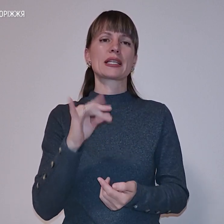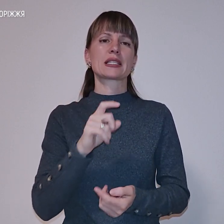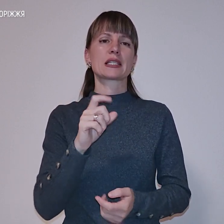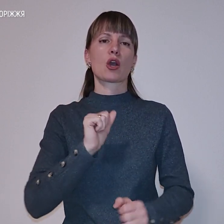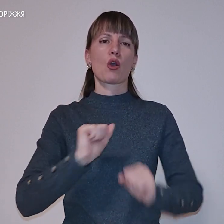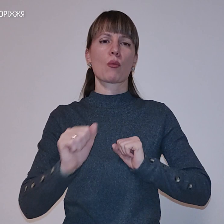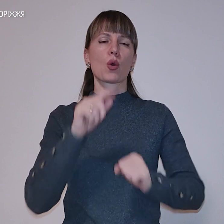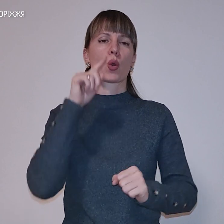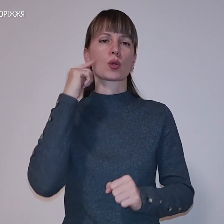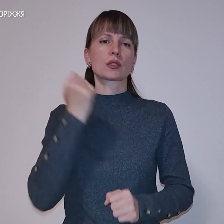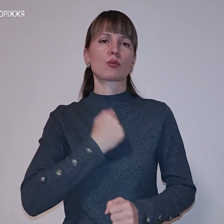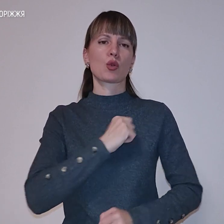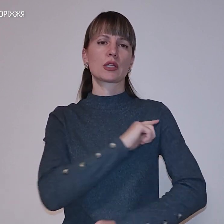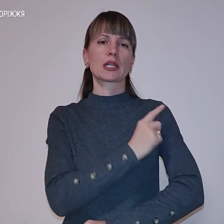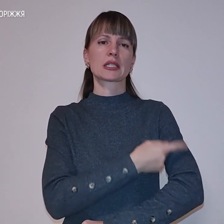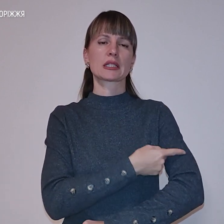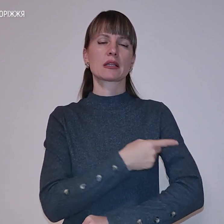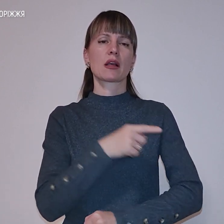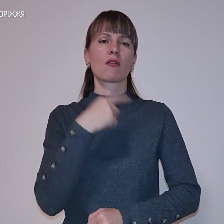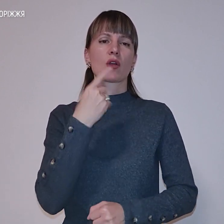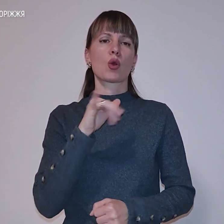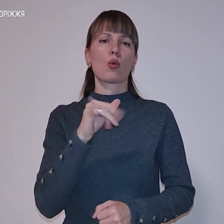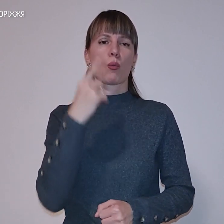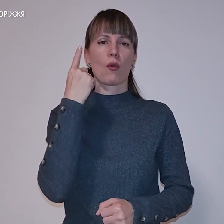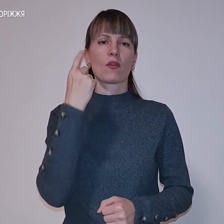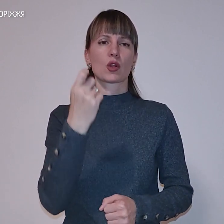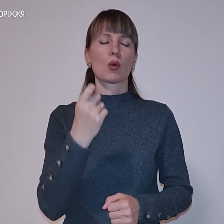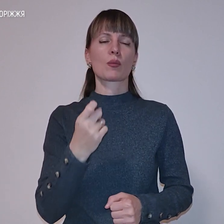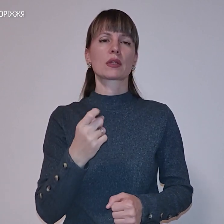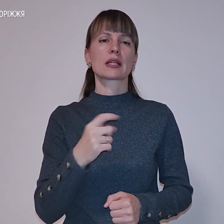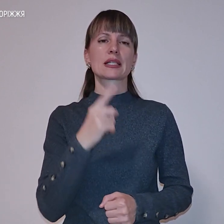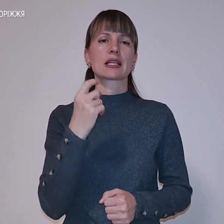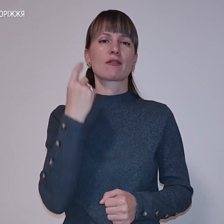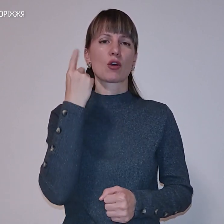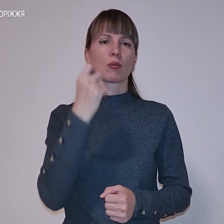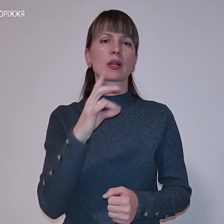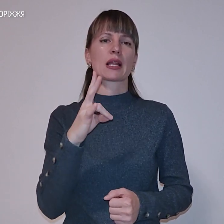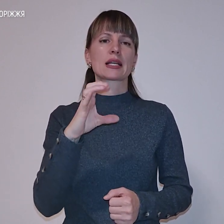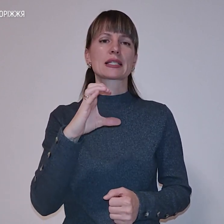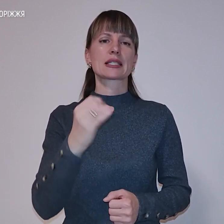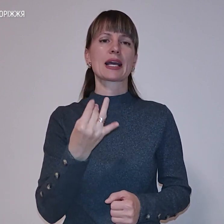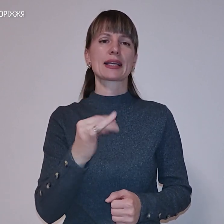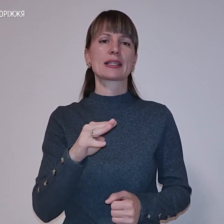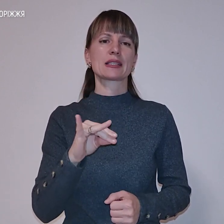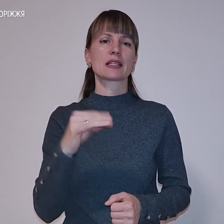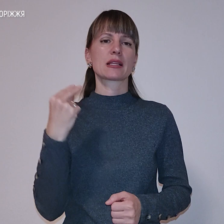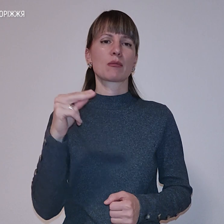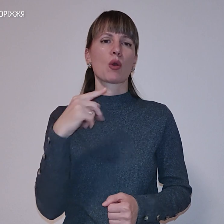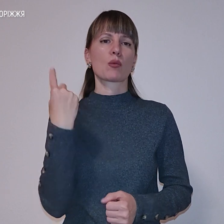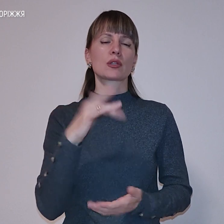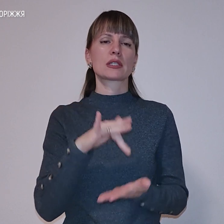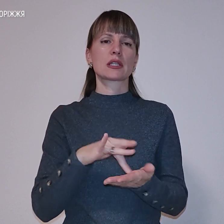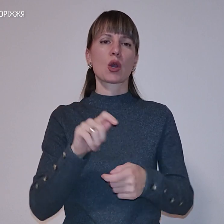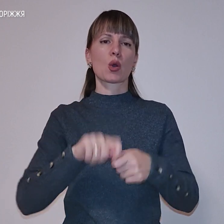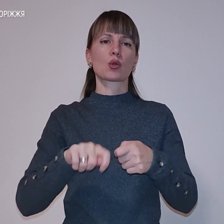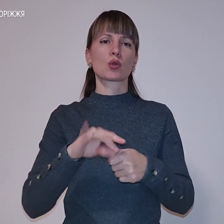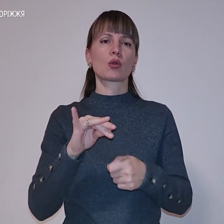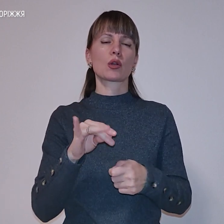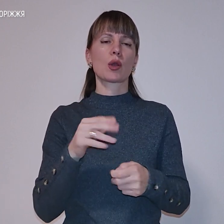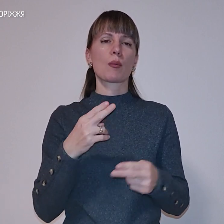російських збройних сил, віддеться у повідомлення. За інформацією на сайті Запорізького обласного центру контролю та профілактики